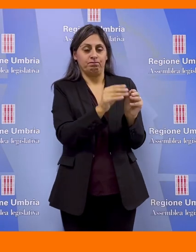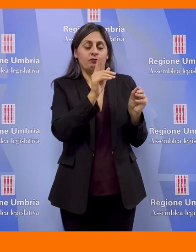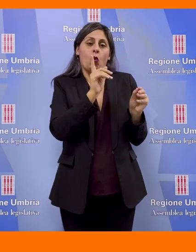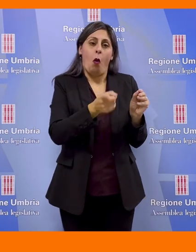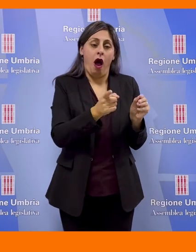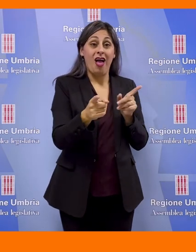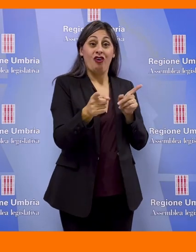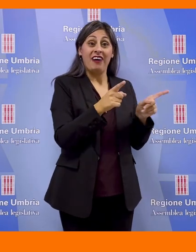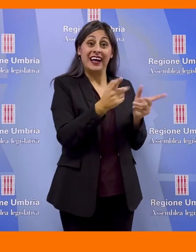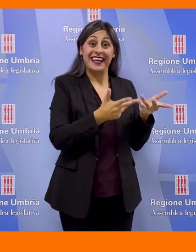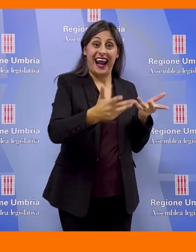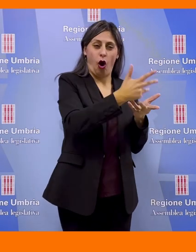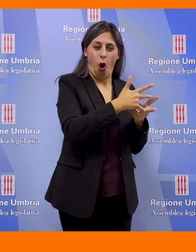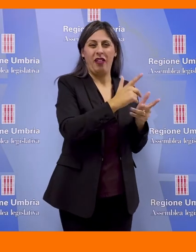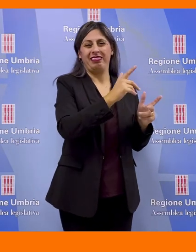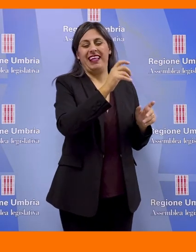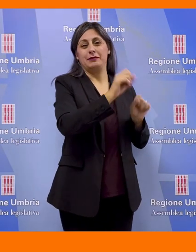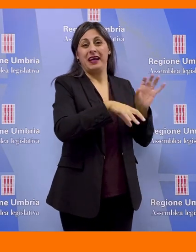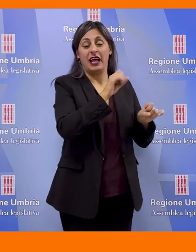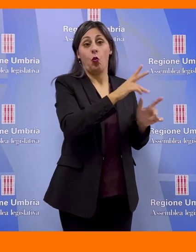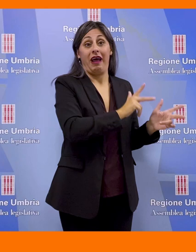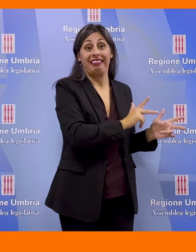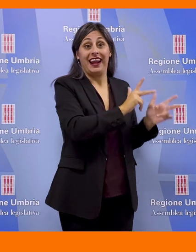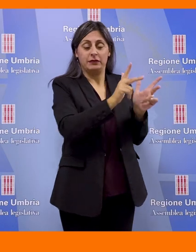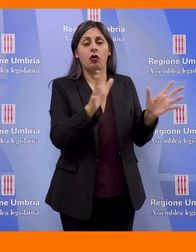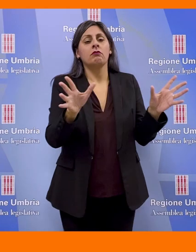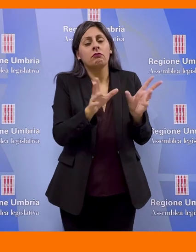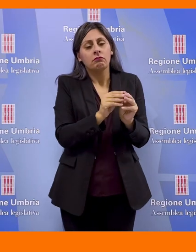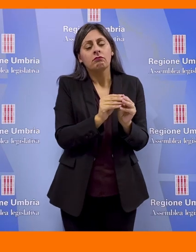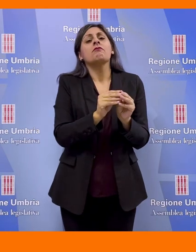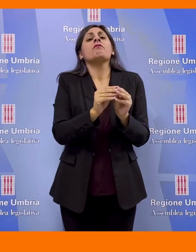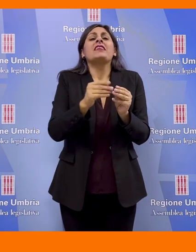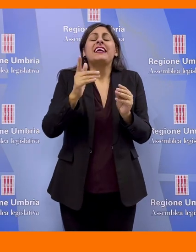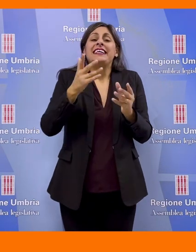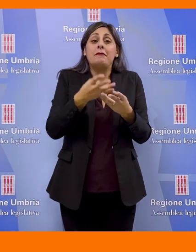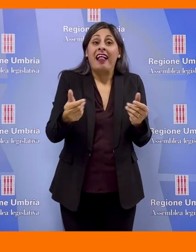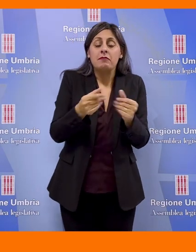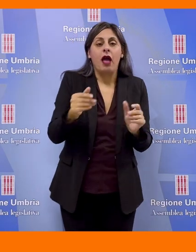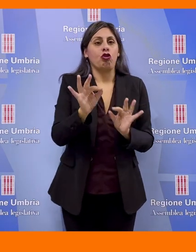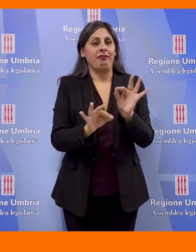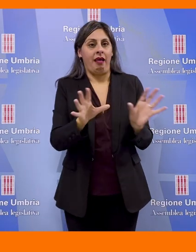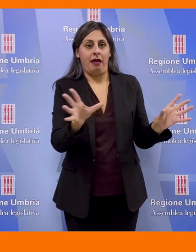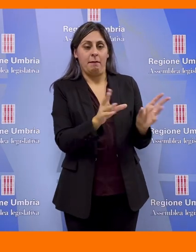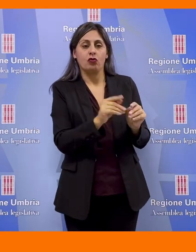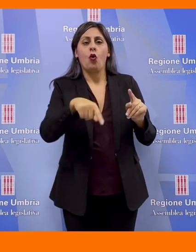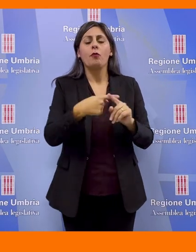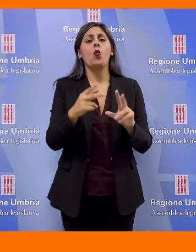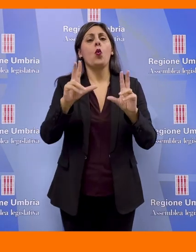governance, assemblando la fase di raccolta, spazzatura e trasporto con i servizi di smaltimento e trattamento e poi una nuova